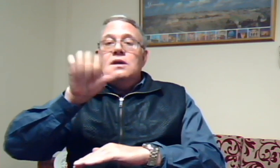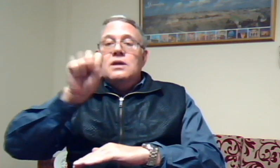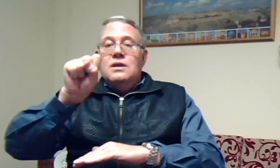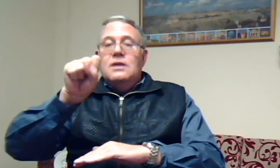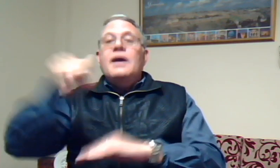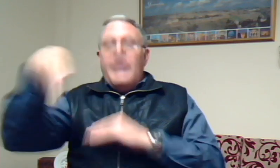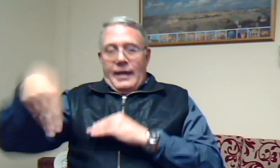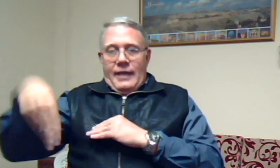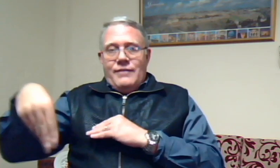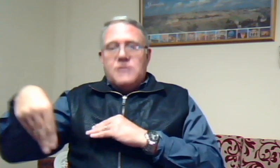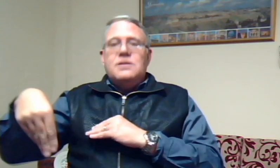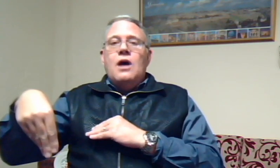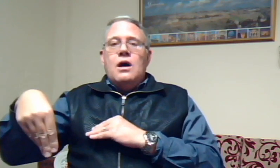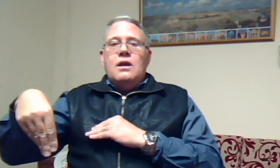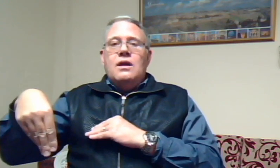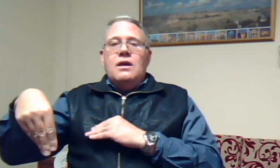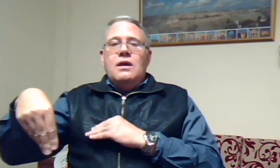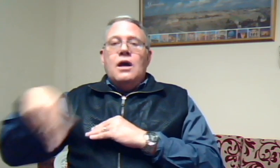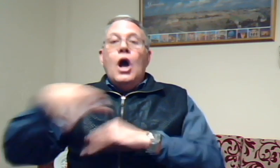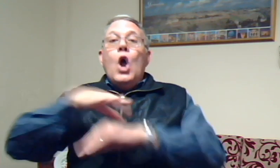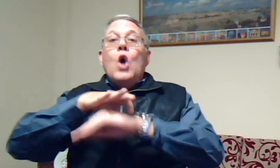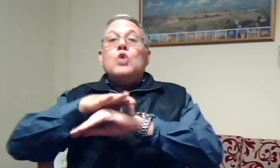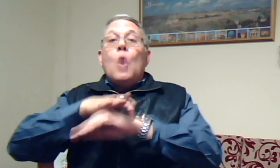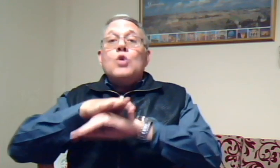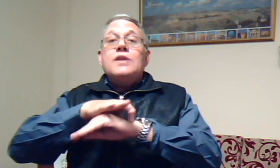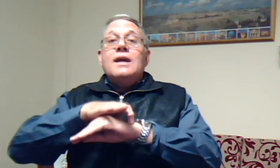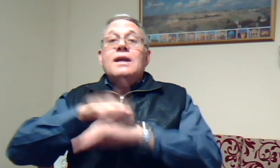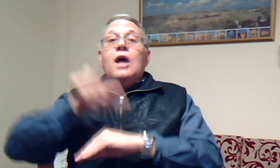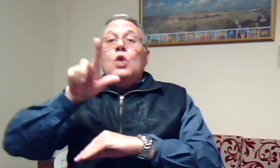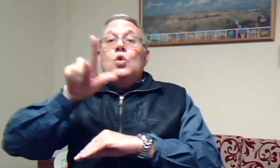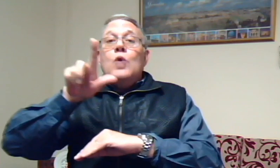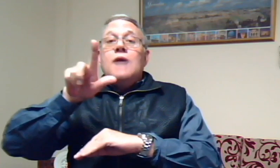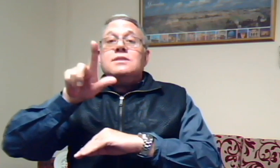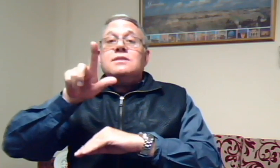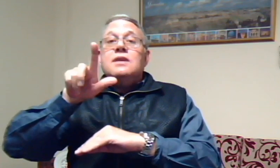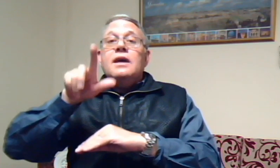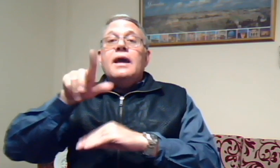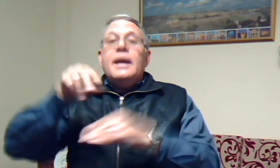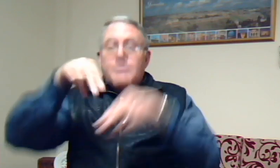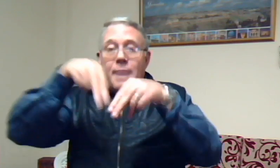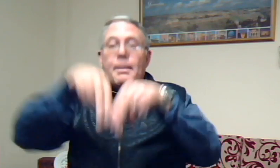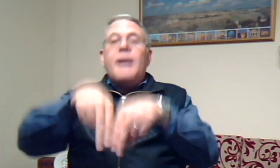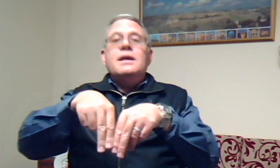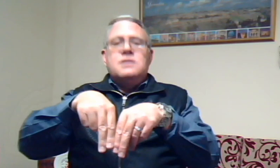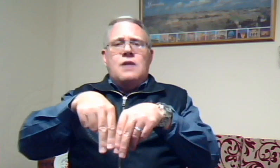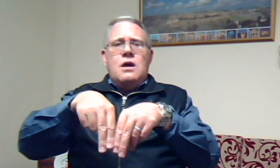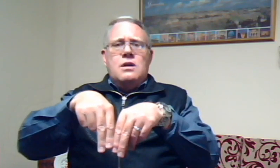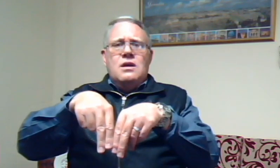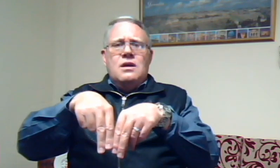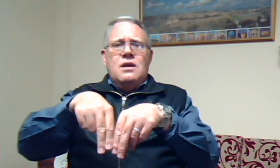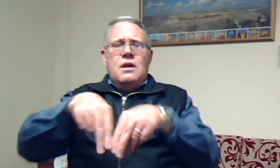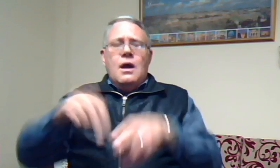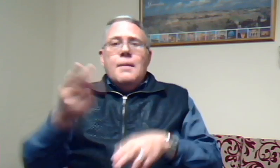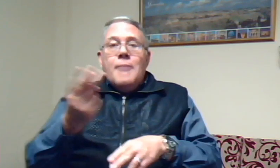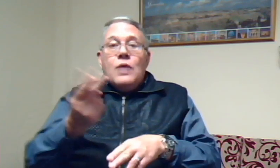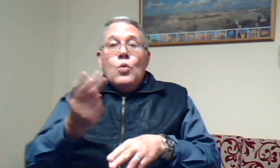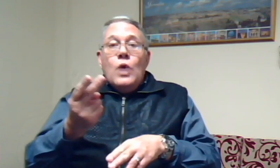was daar dokter Lucas het my bygestaan maar ook